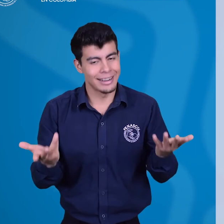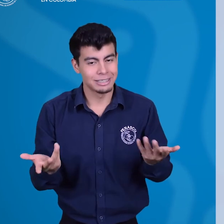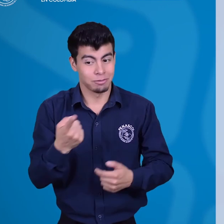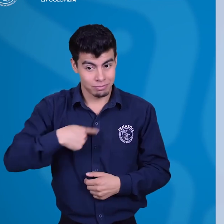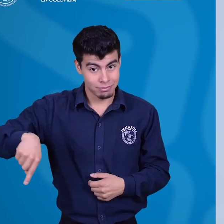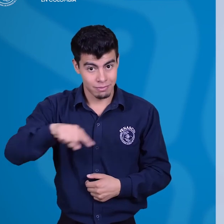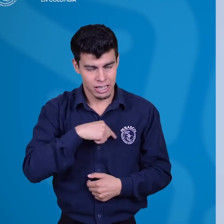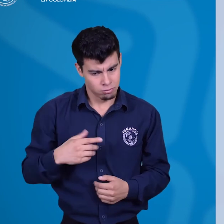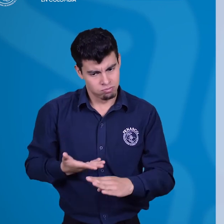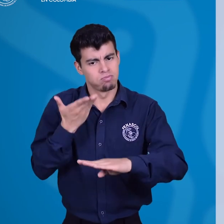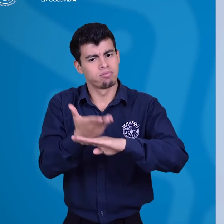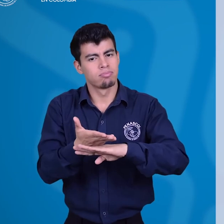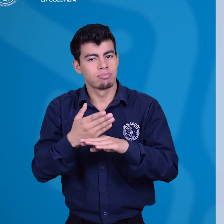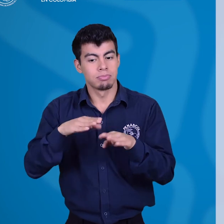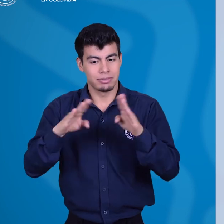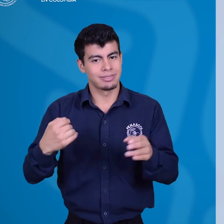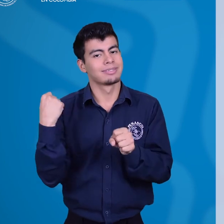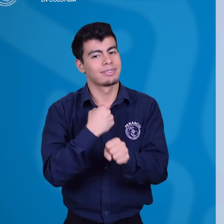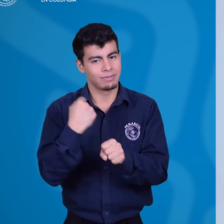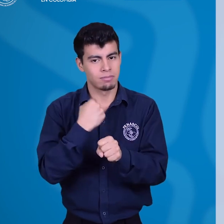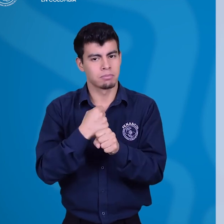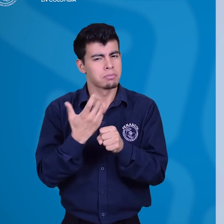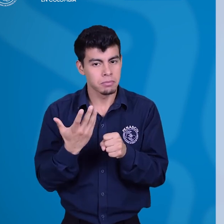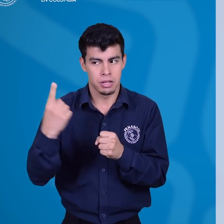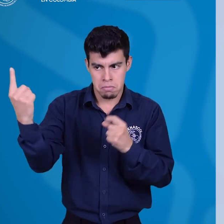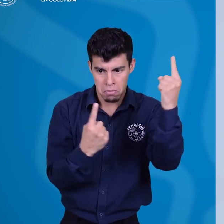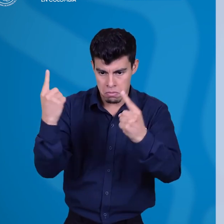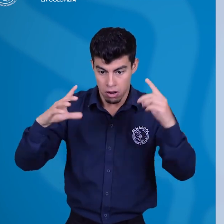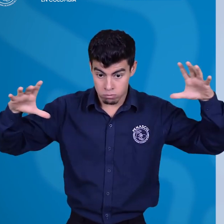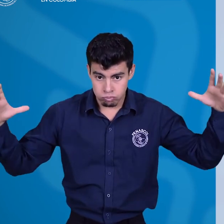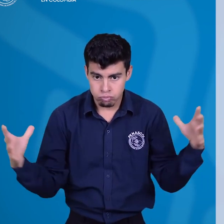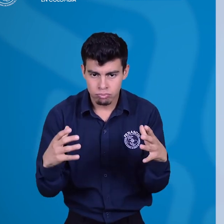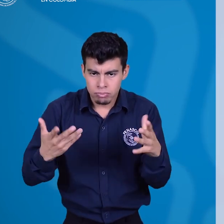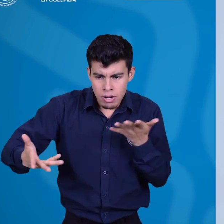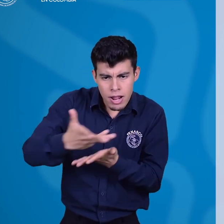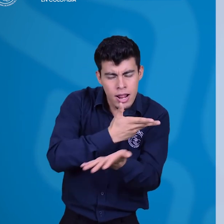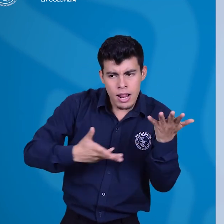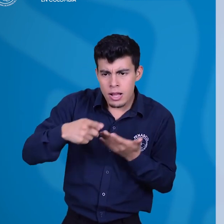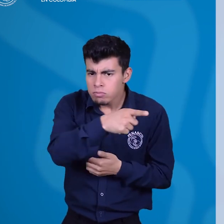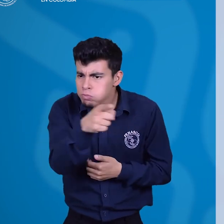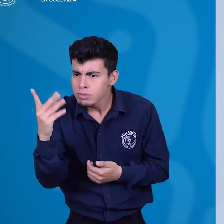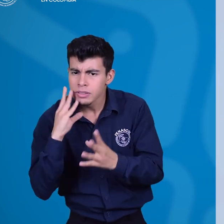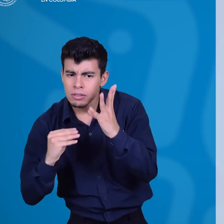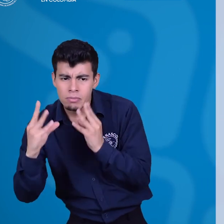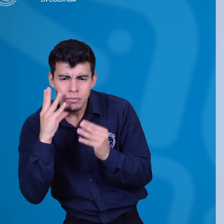discapacidad. Es por ello que se propone la creación de mesas de trabajo para la